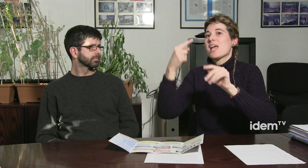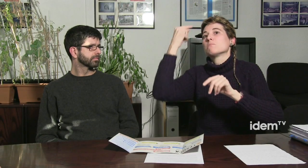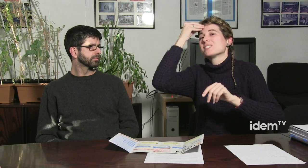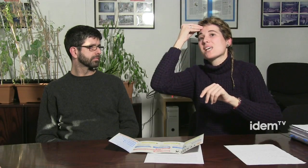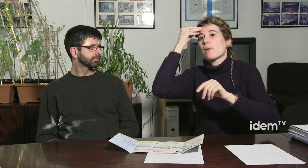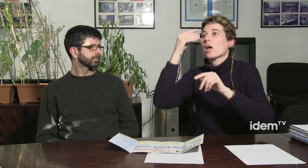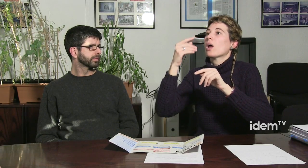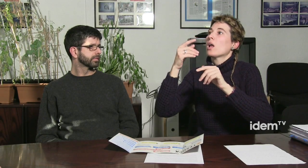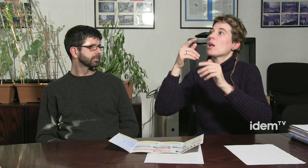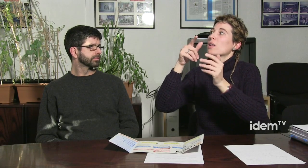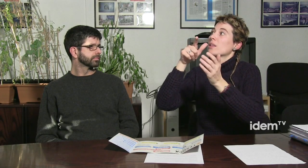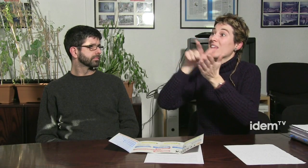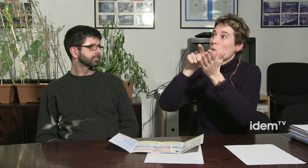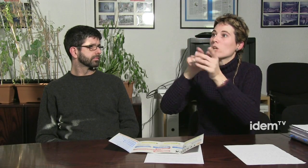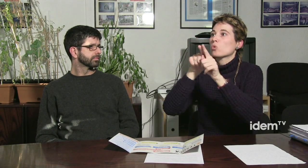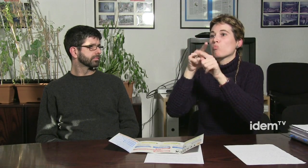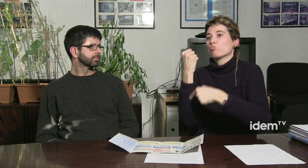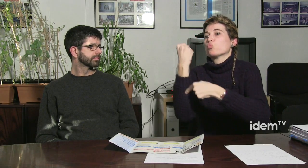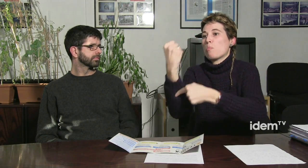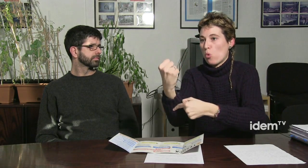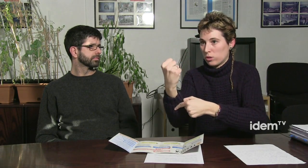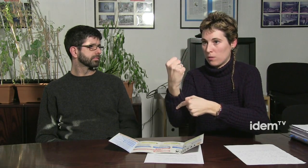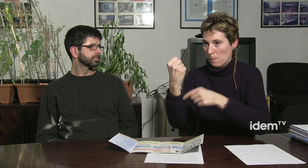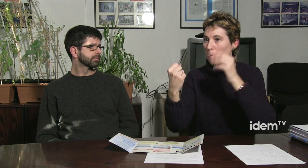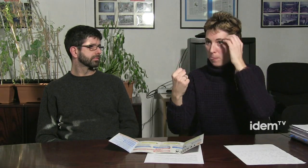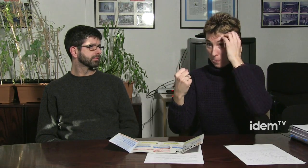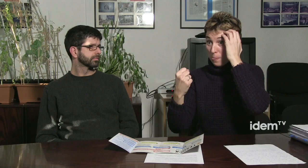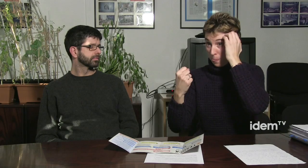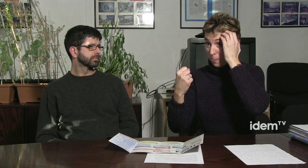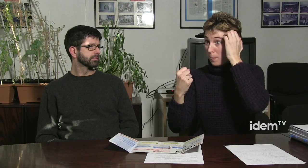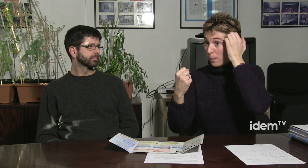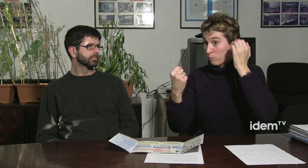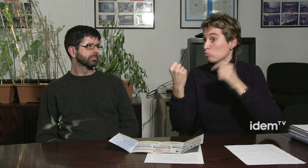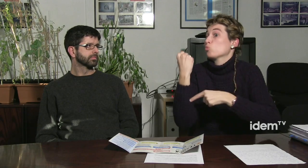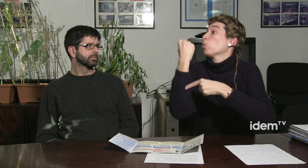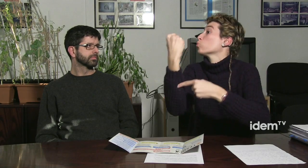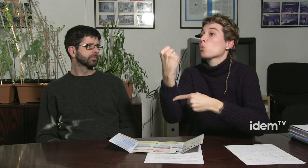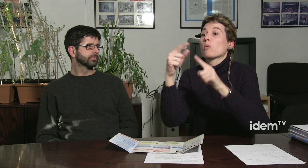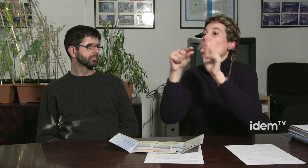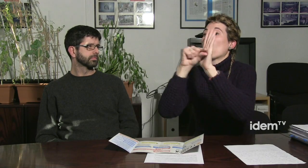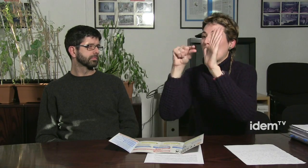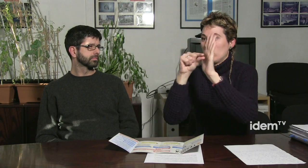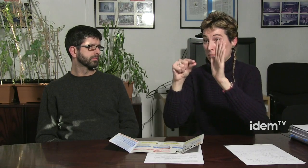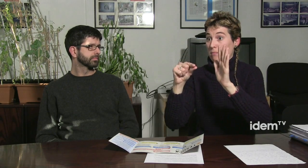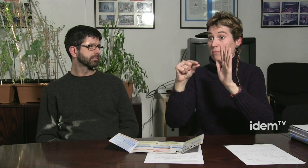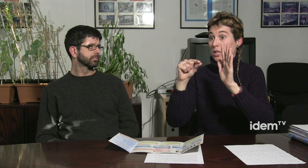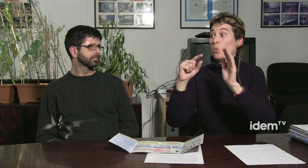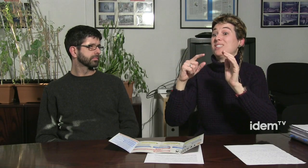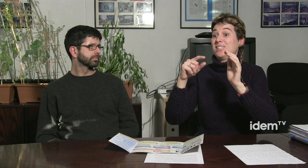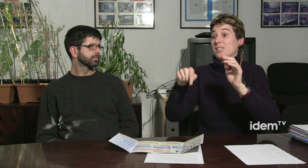entenien ben bé quin és el concepte de llengua oficial. Pensaven que era com un codi que donava suport com un